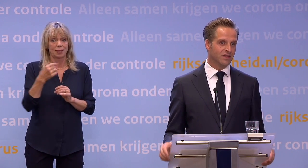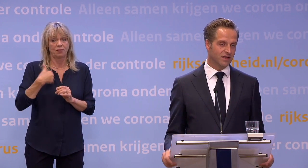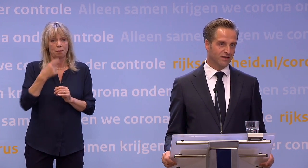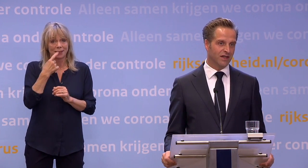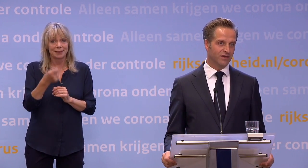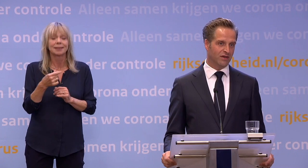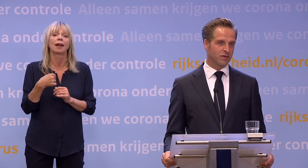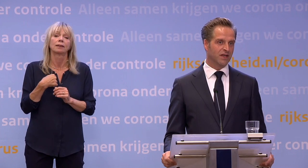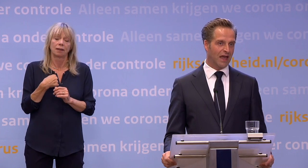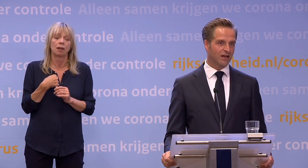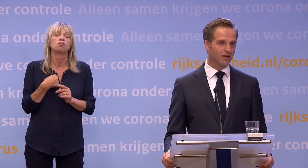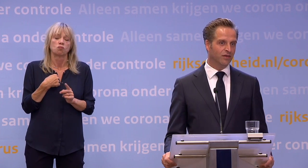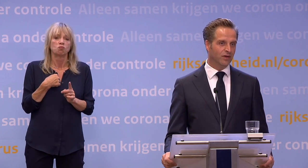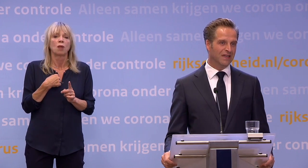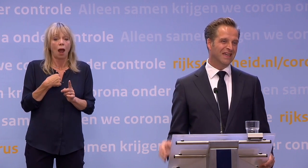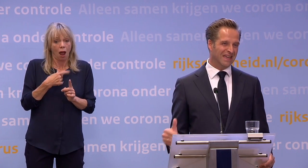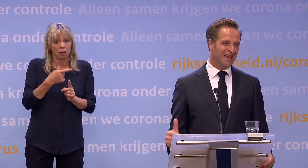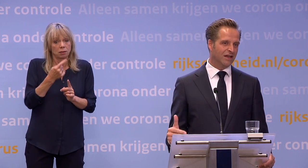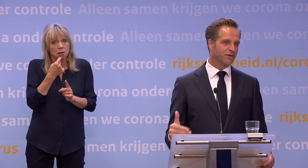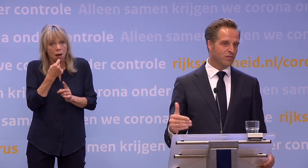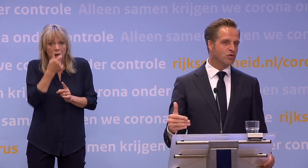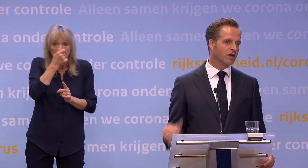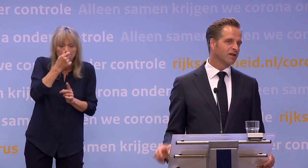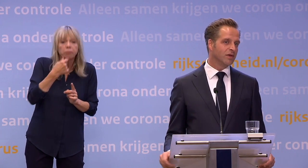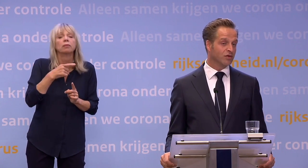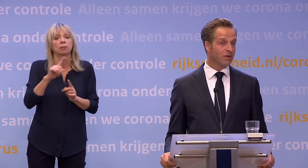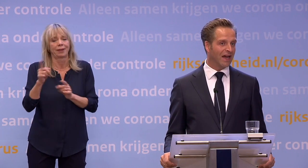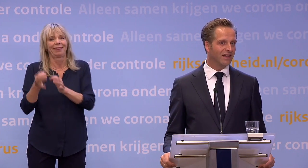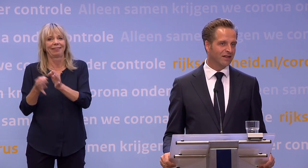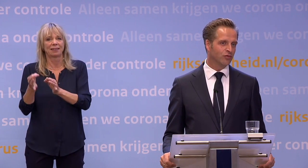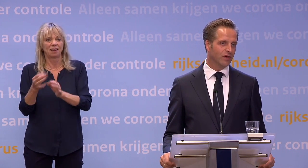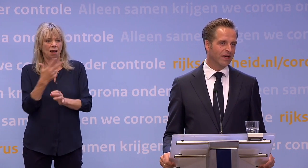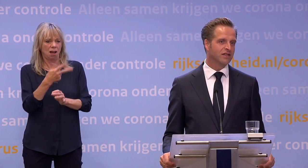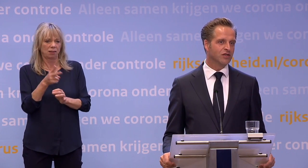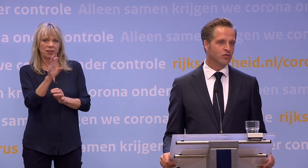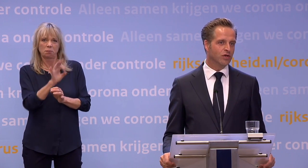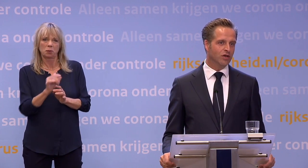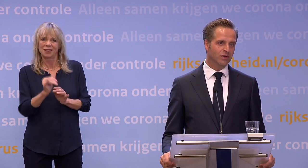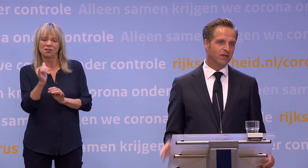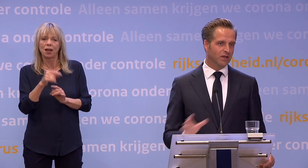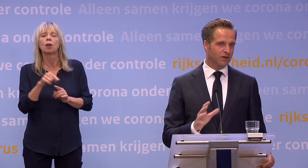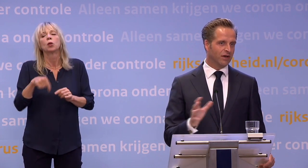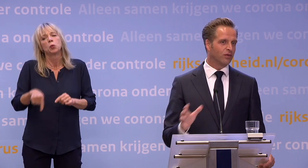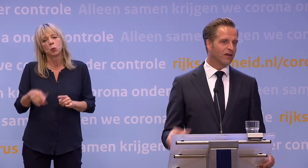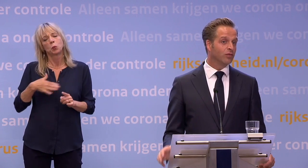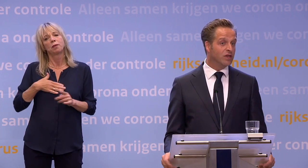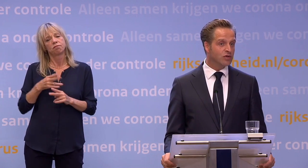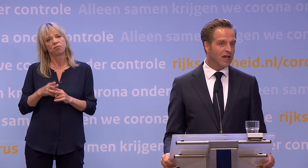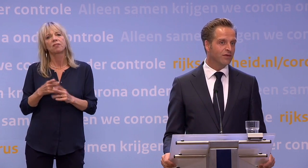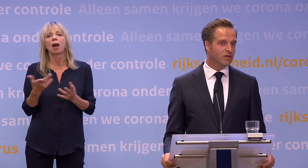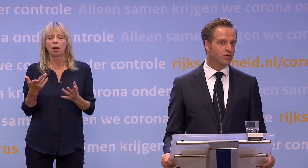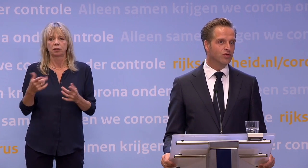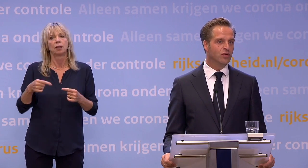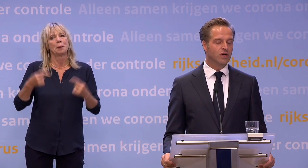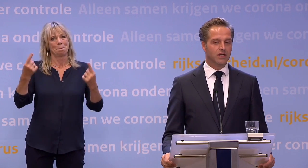te laten testen als die klachten heeft. Nou, dat is best een laag kant natuurlijk. Ik denk, ik vermoed dat het inmiddels de bereidheid daartoe wel enigszins is toegenomen. We wachten nog even op